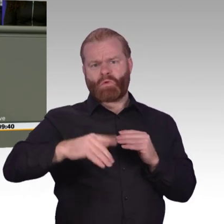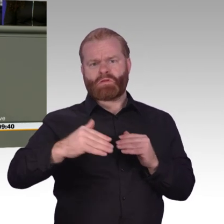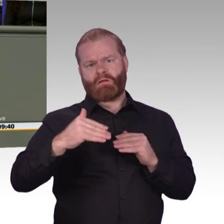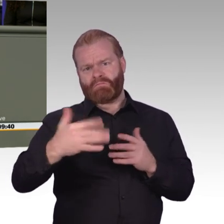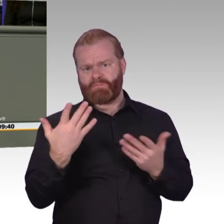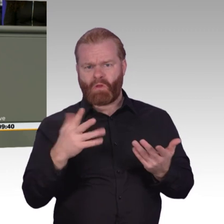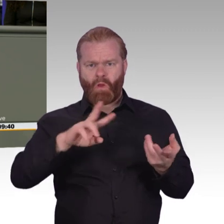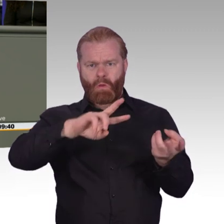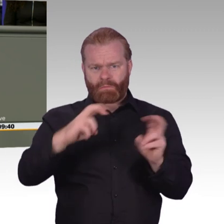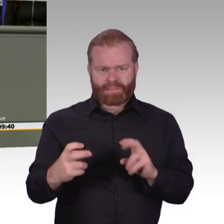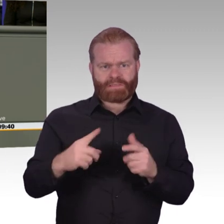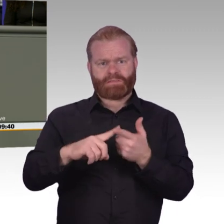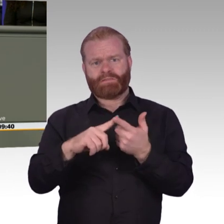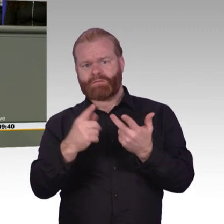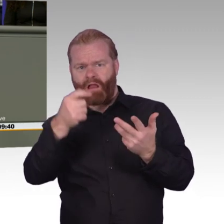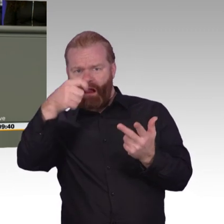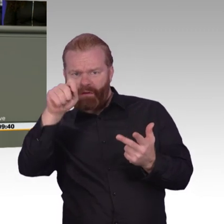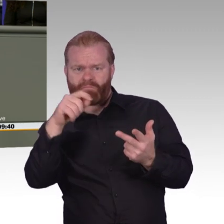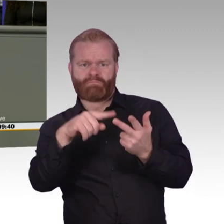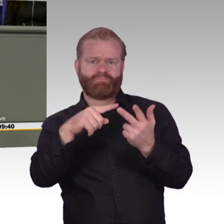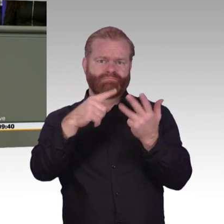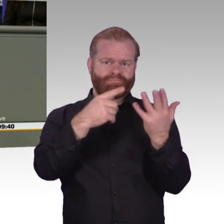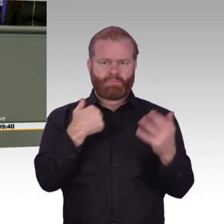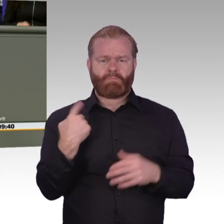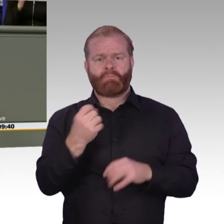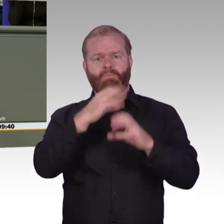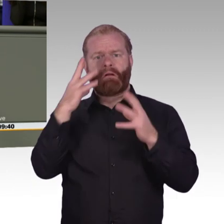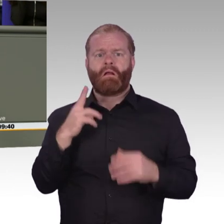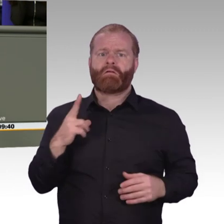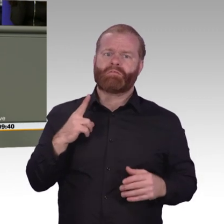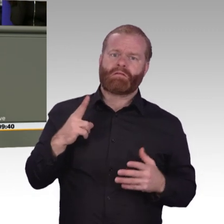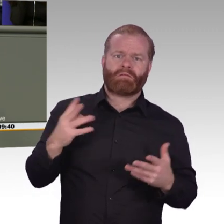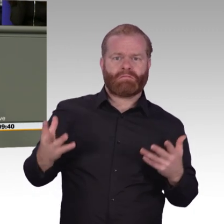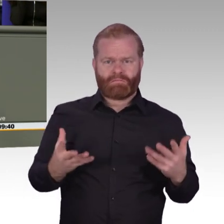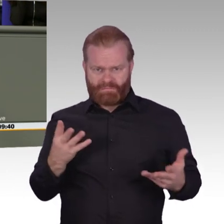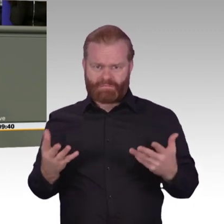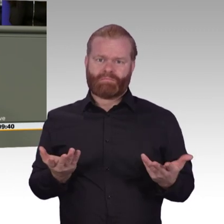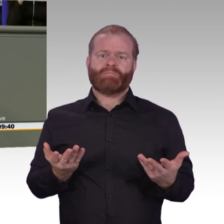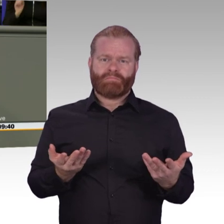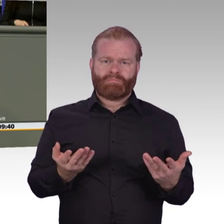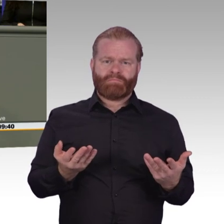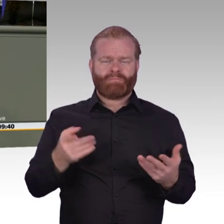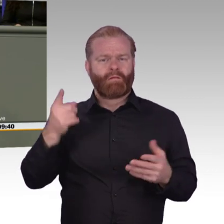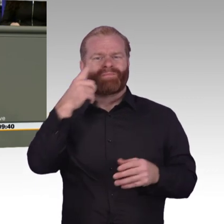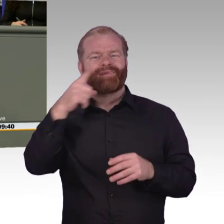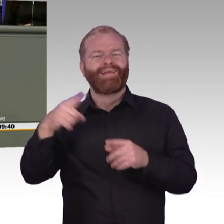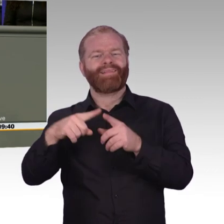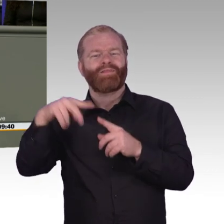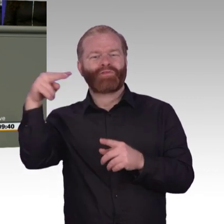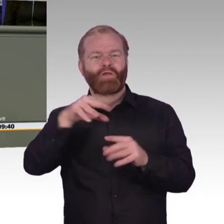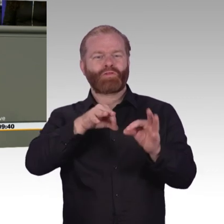muss an einigen Punkten konkreter werden. Denn manchmal fehlten mir schon bei einzelnen Maßnahmen die großen, konkreten